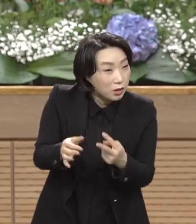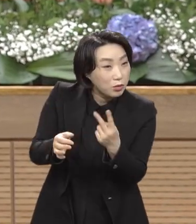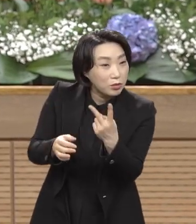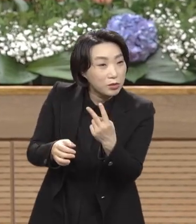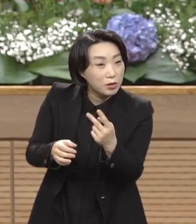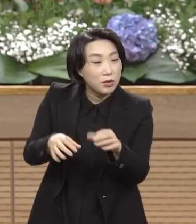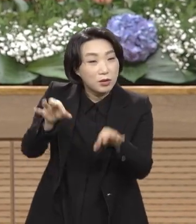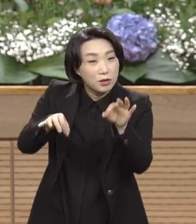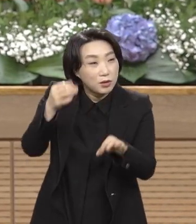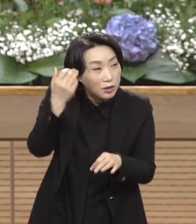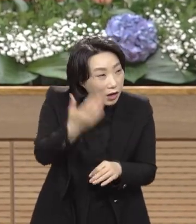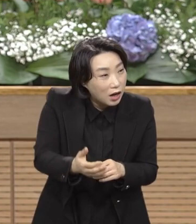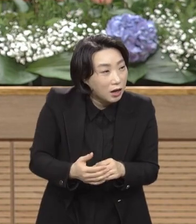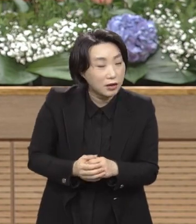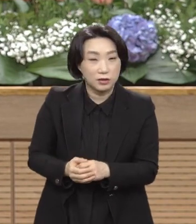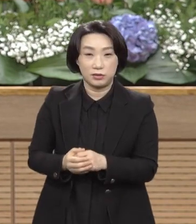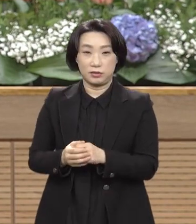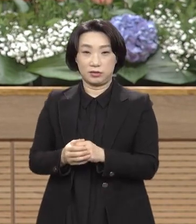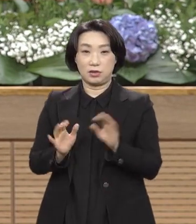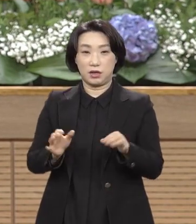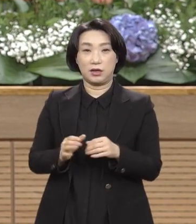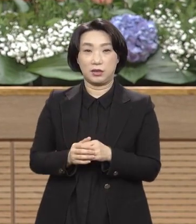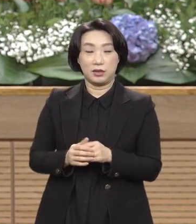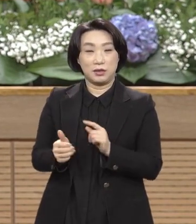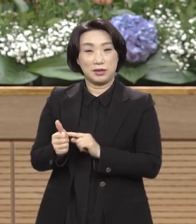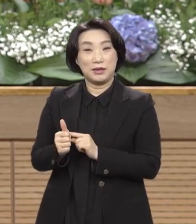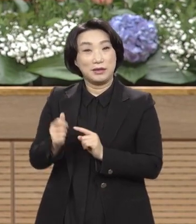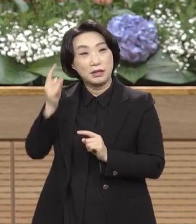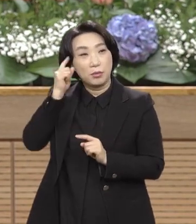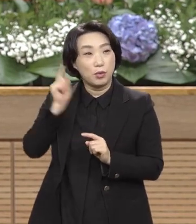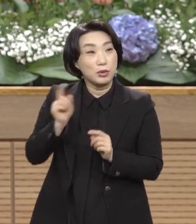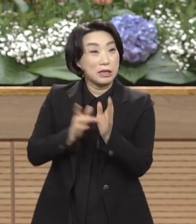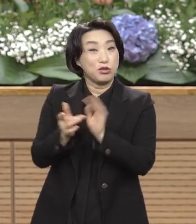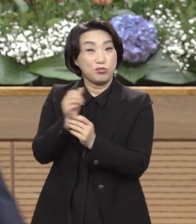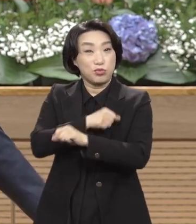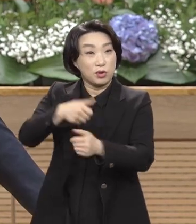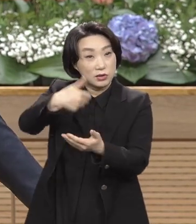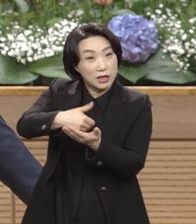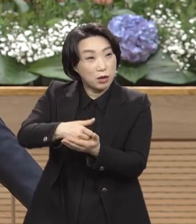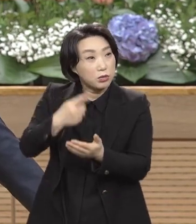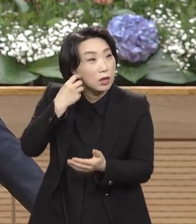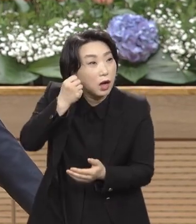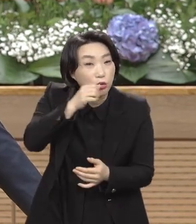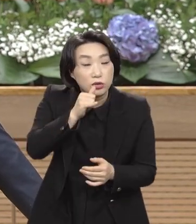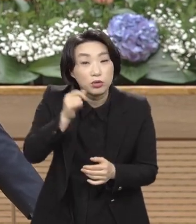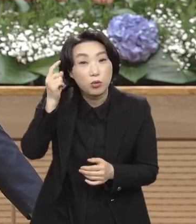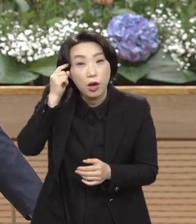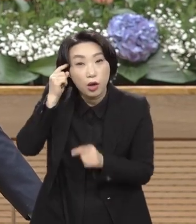예수를 놔주라 그럴 줄 알았어 왜? 예수는 행악자가 아니니까